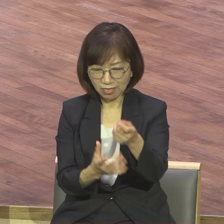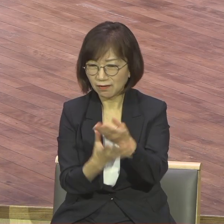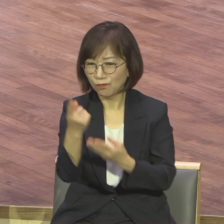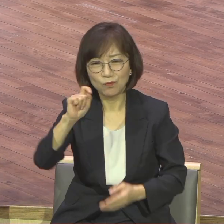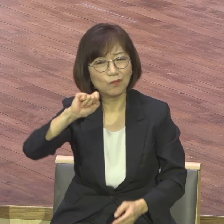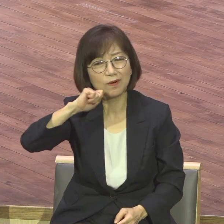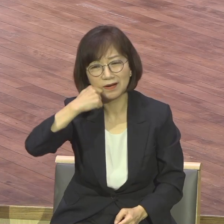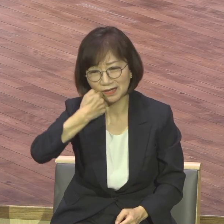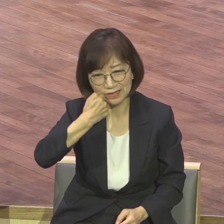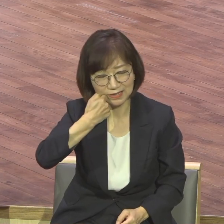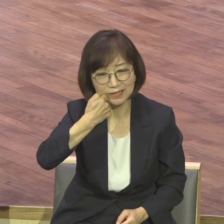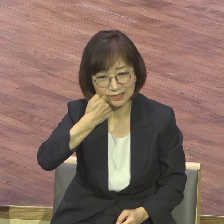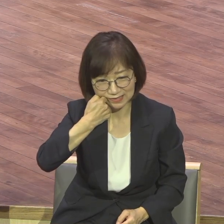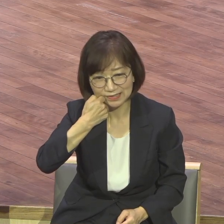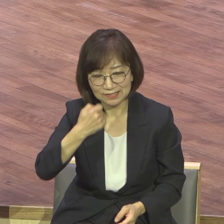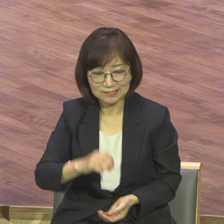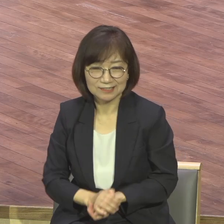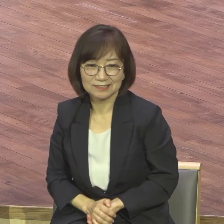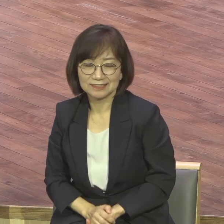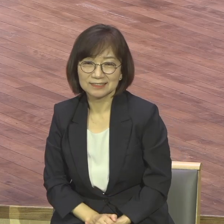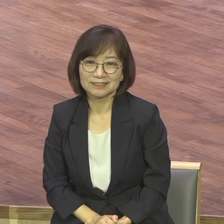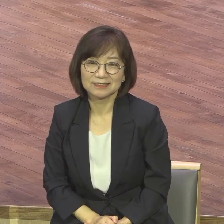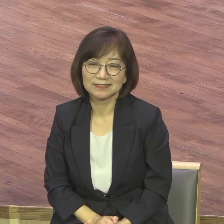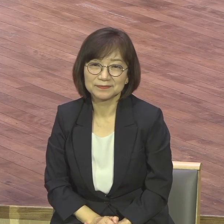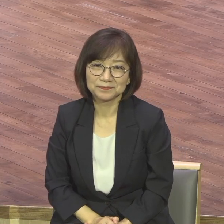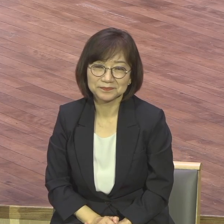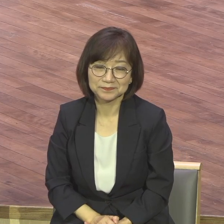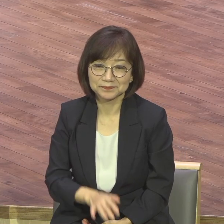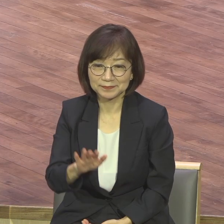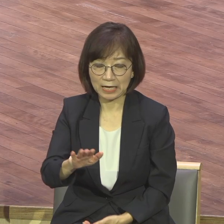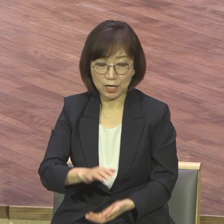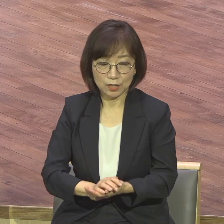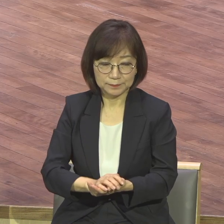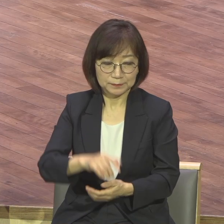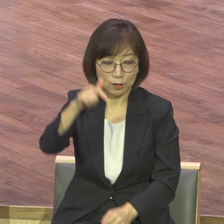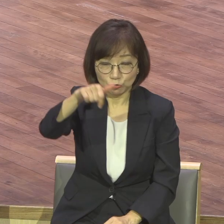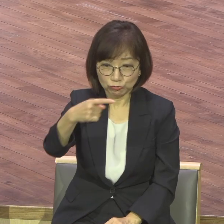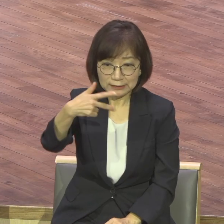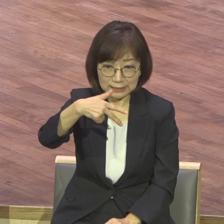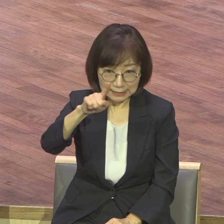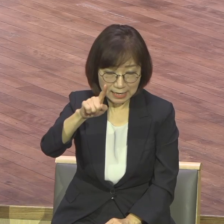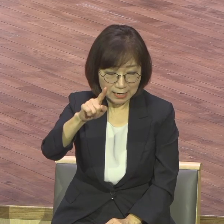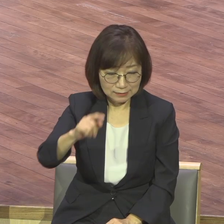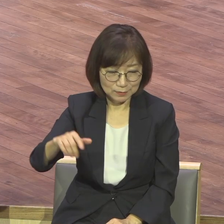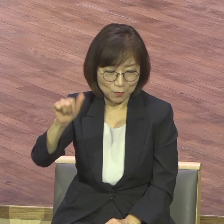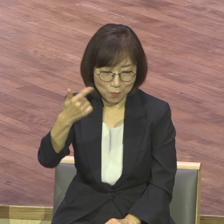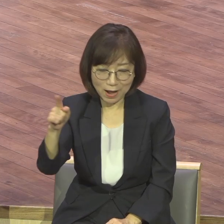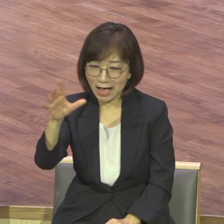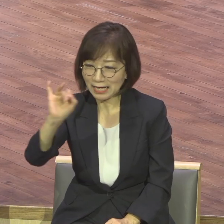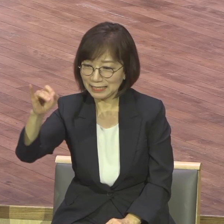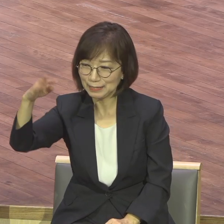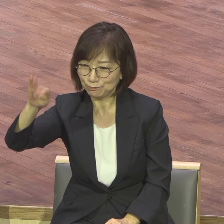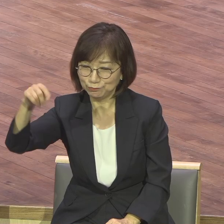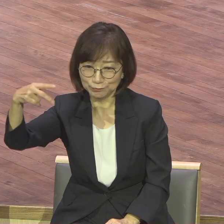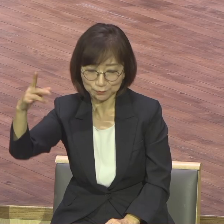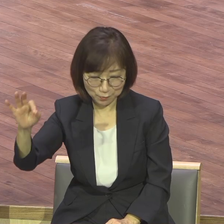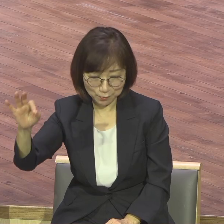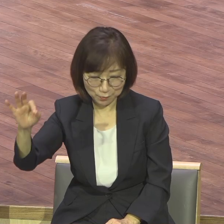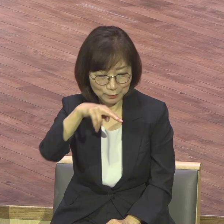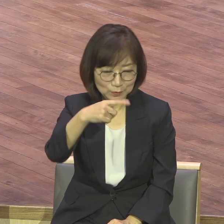말이에요 이런 말이 있습니다 군자는 화이 부동하고 소위는 등이 불화한다